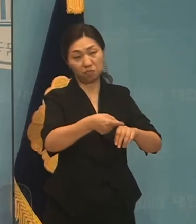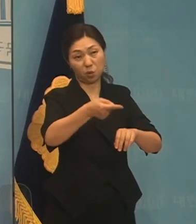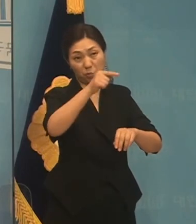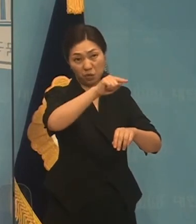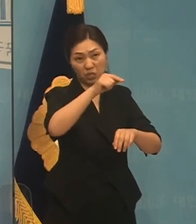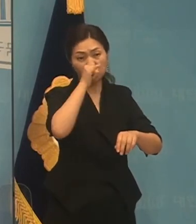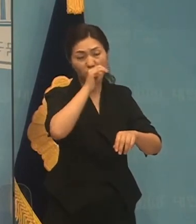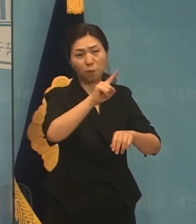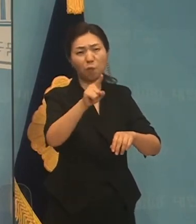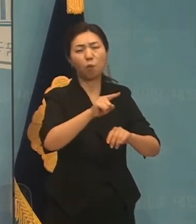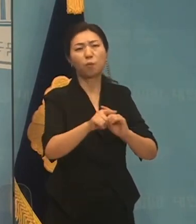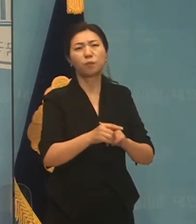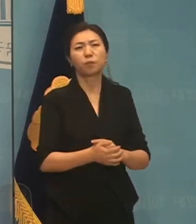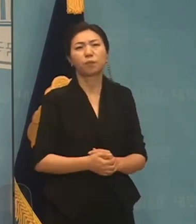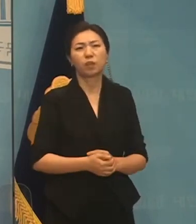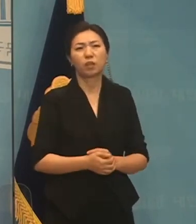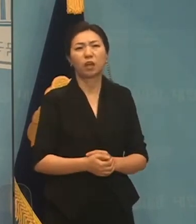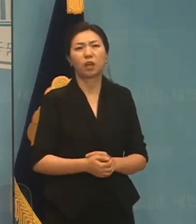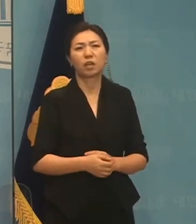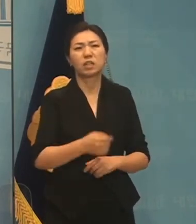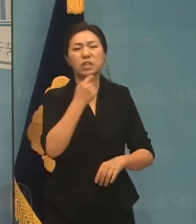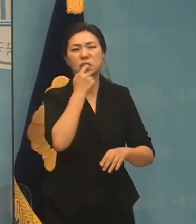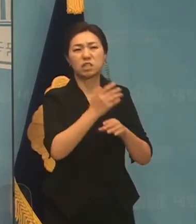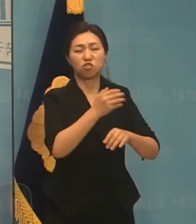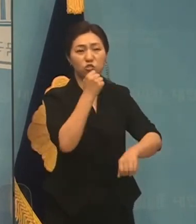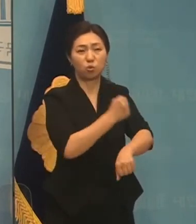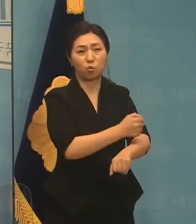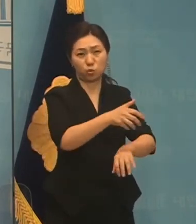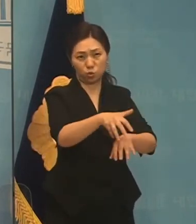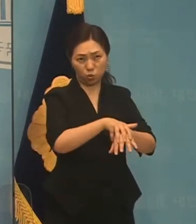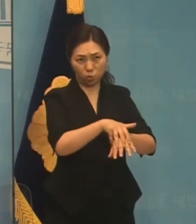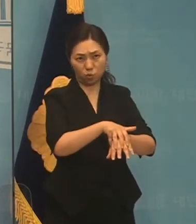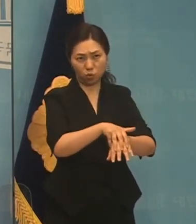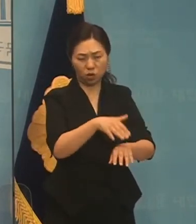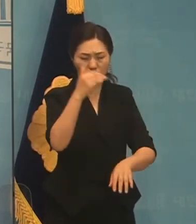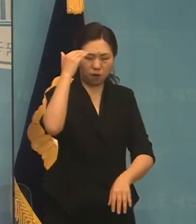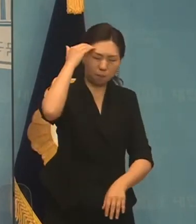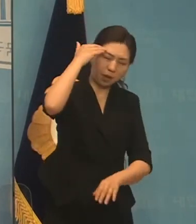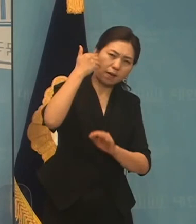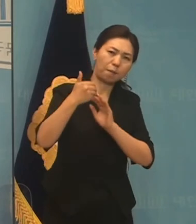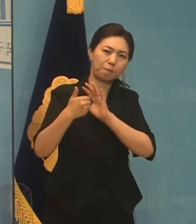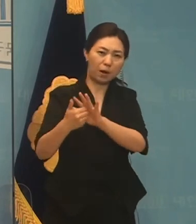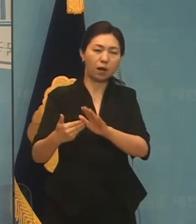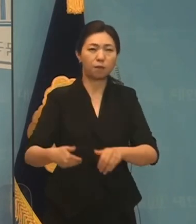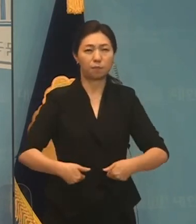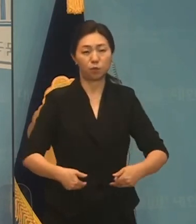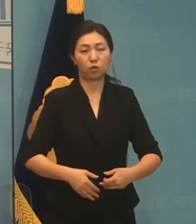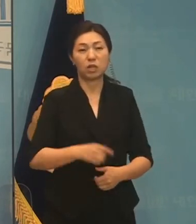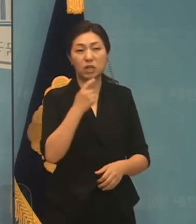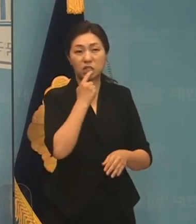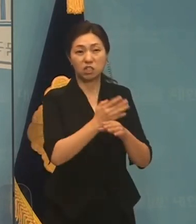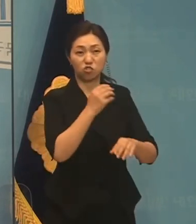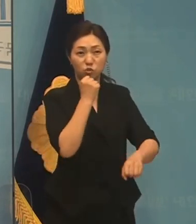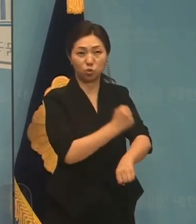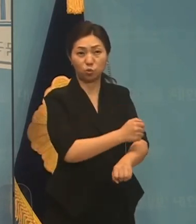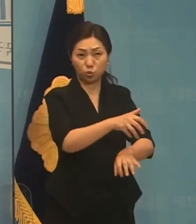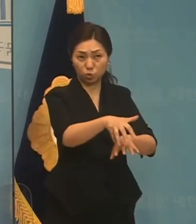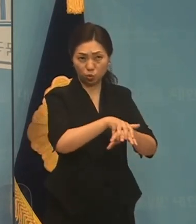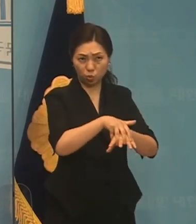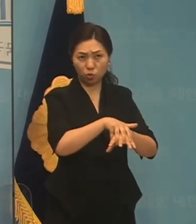기업의 자율적 인력운용을 가로막지 못하도록 해야 합니다. 특히 민주노총은 지금